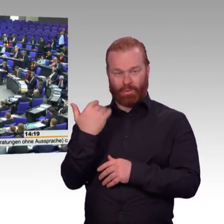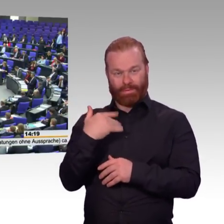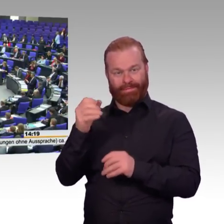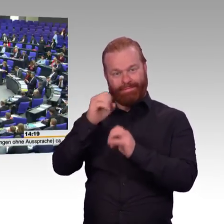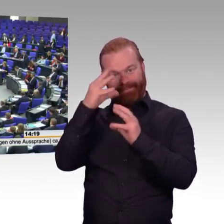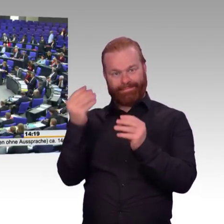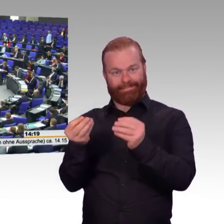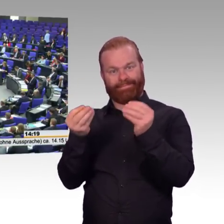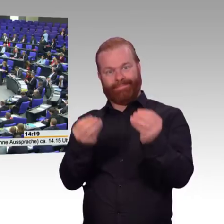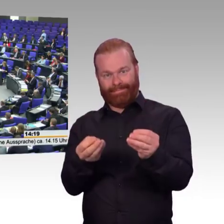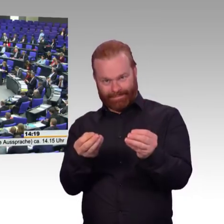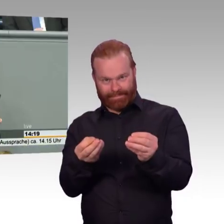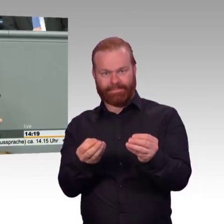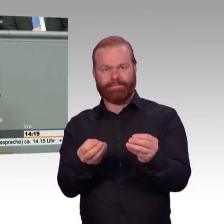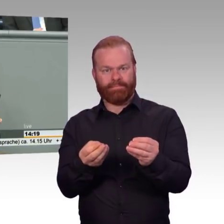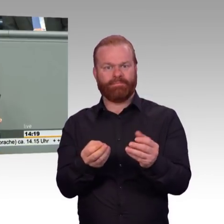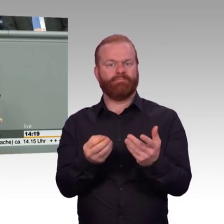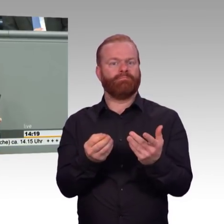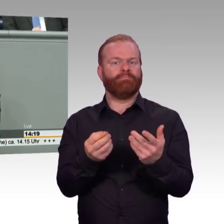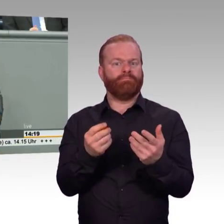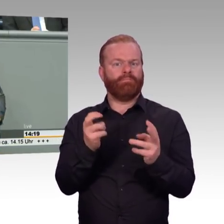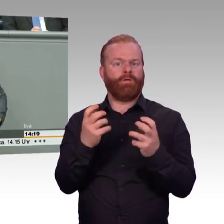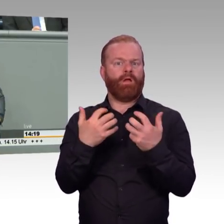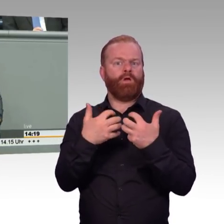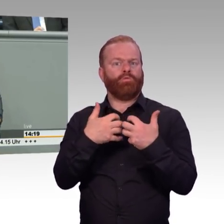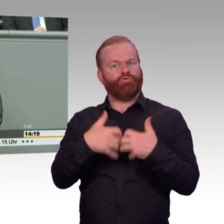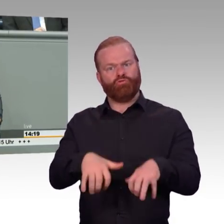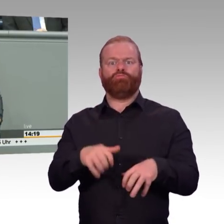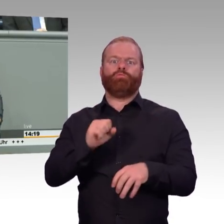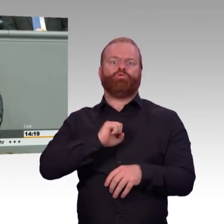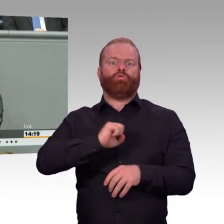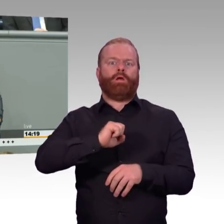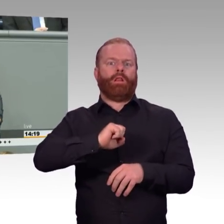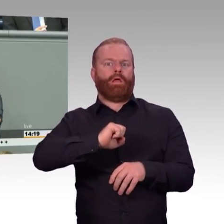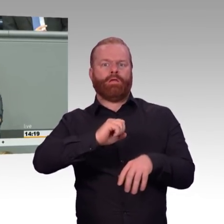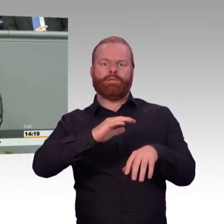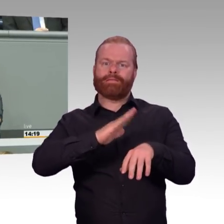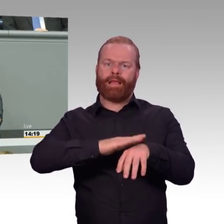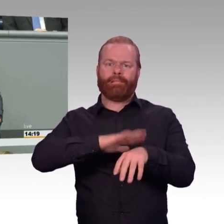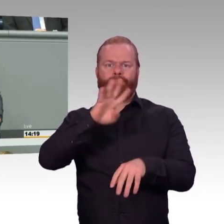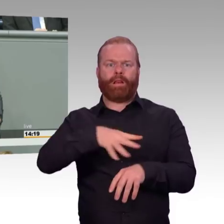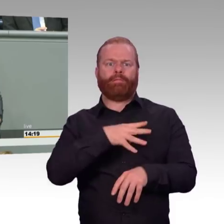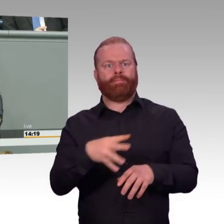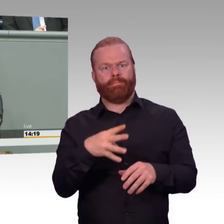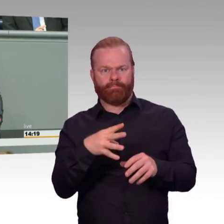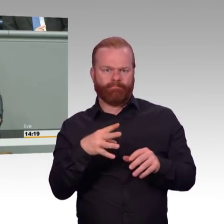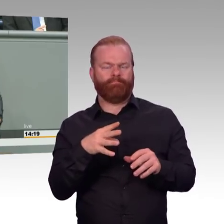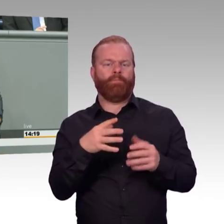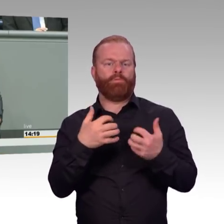die letzte halbe Minute noch kurz darauf verwenden, weil wir ja noch den AfD-Antrag hier nun auch wiederum zu behandeln haben und aufgreifen, dass Sie